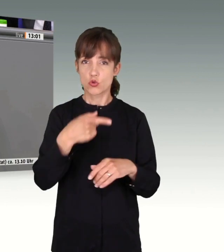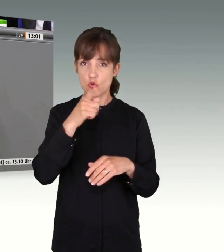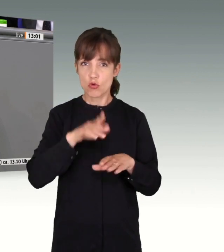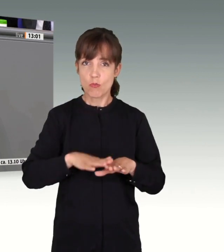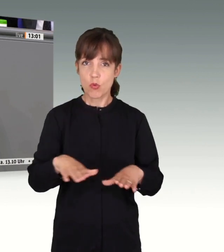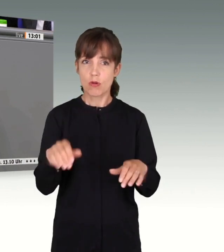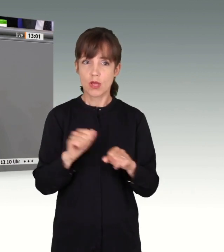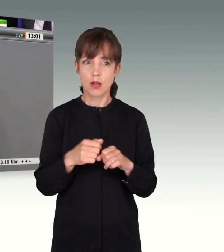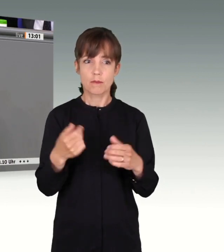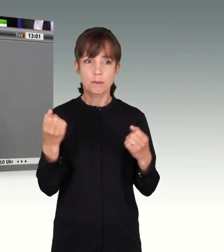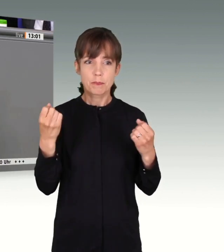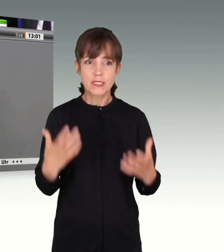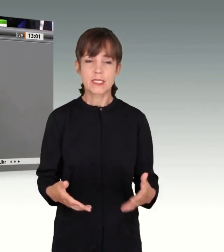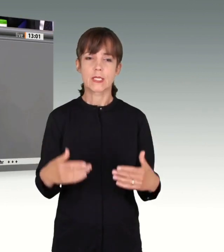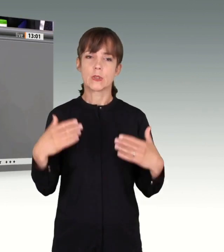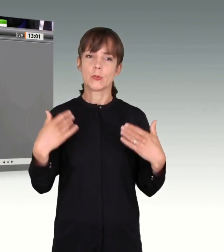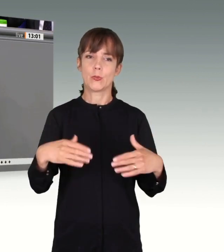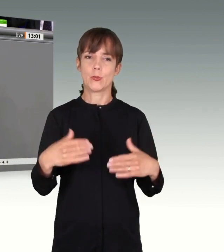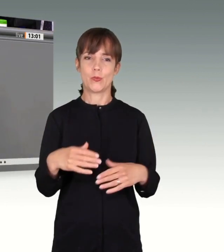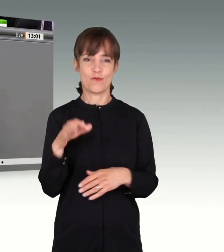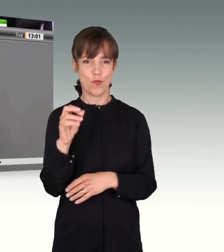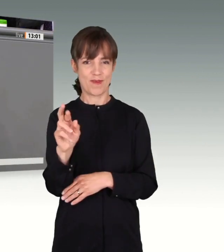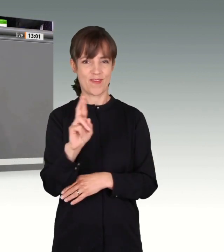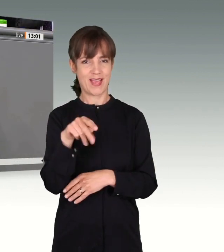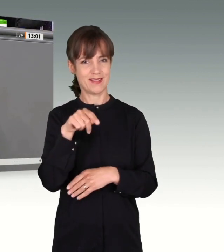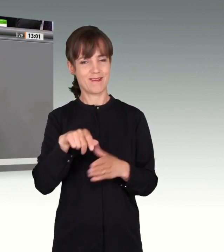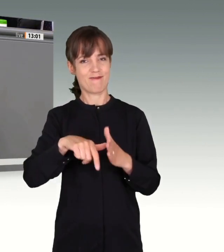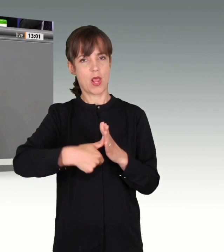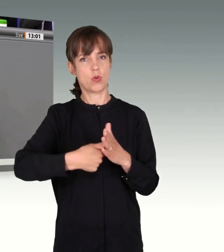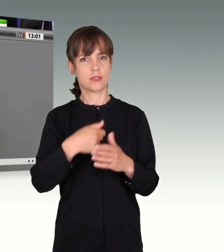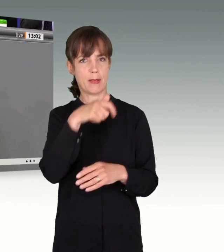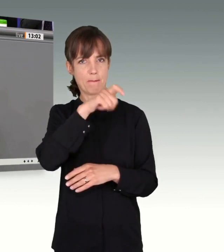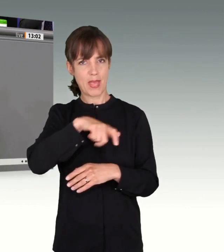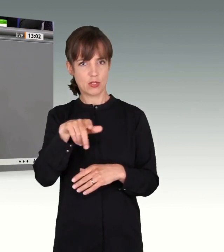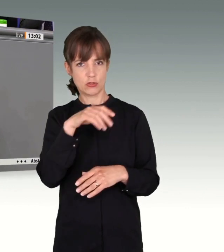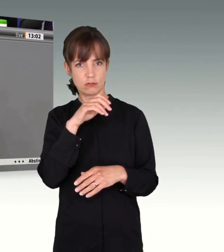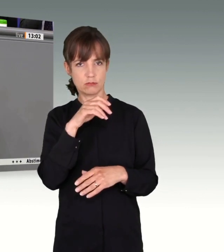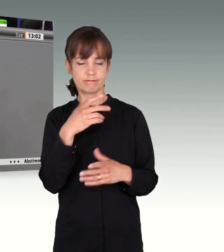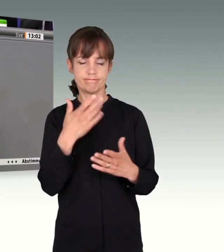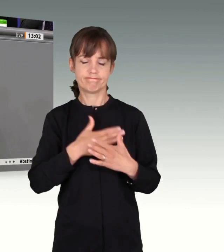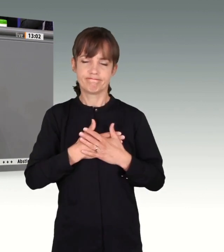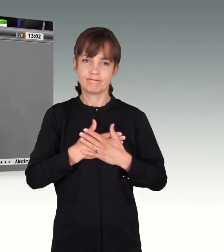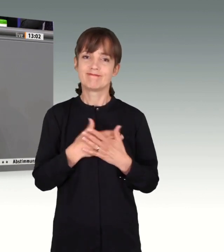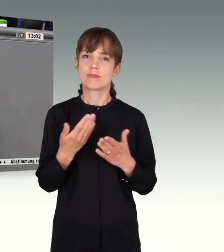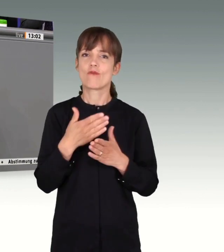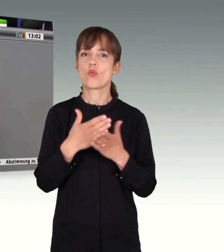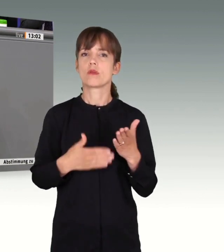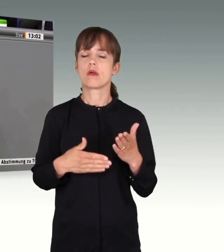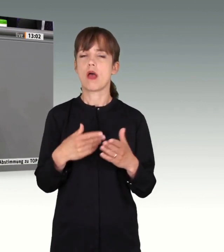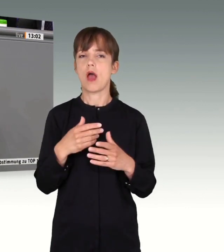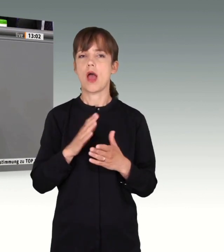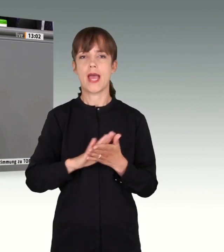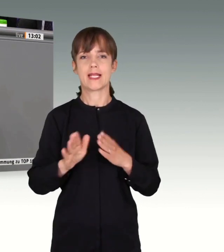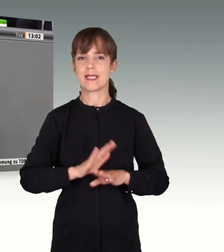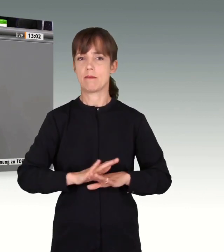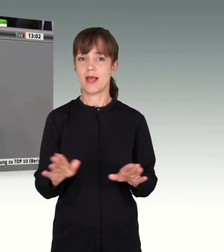konnte. Für diejenigen, die den Verlust eines Menschen beklagen, wird diese Wunde nie heilen. Die verletzten Überlebenden